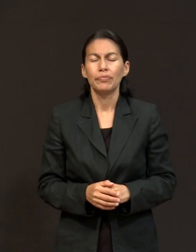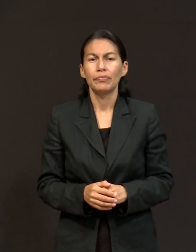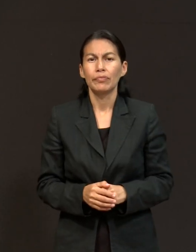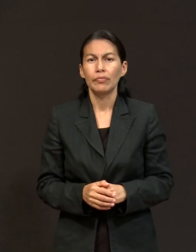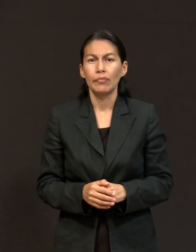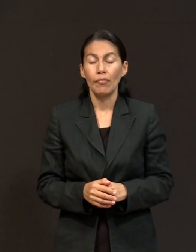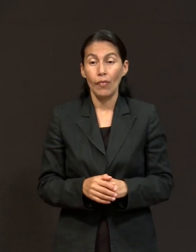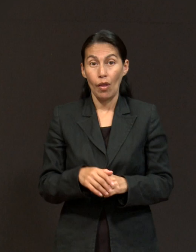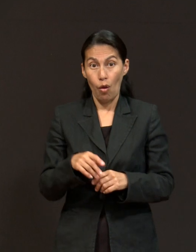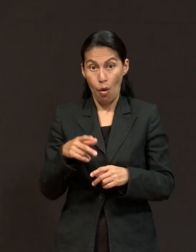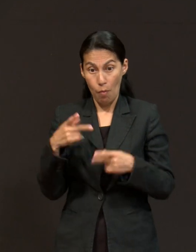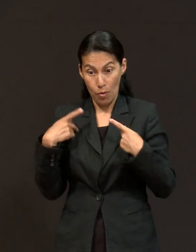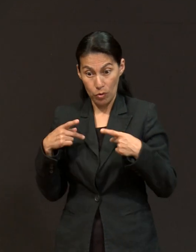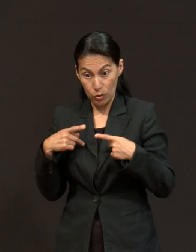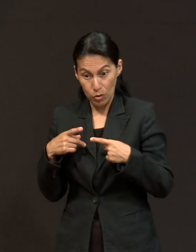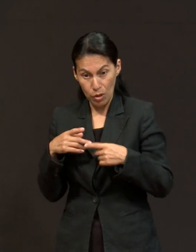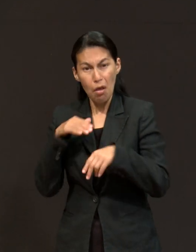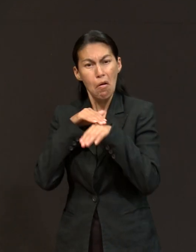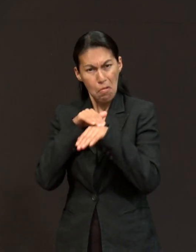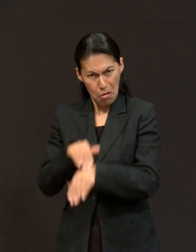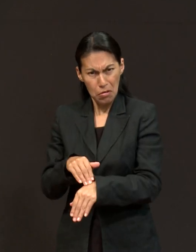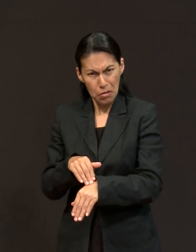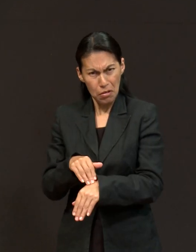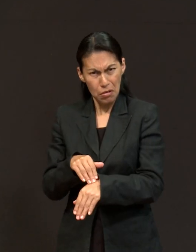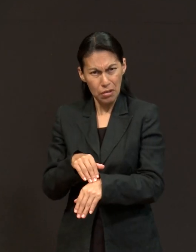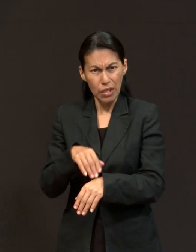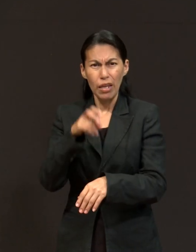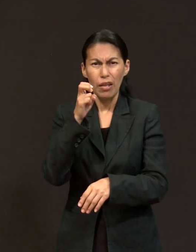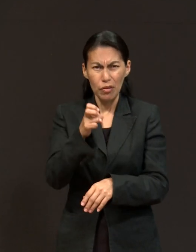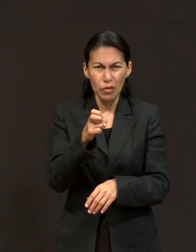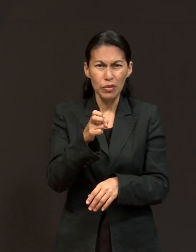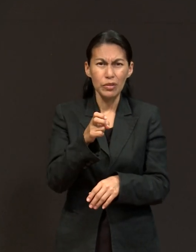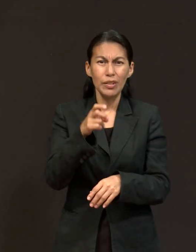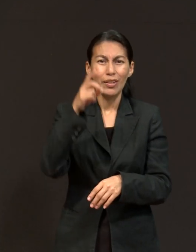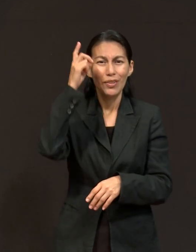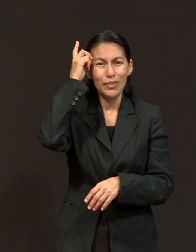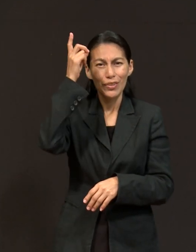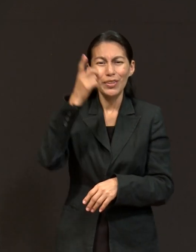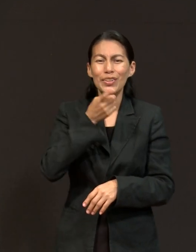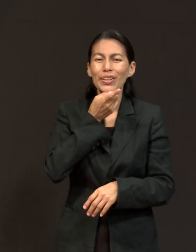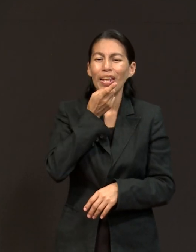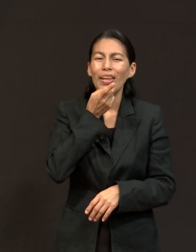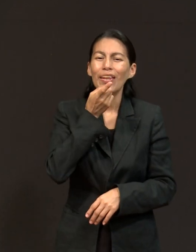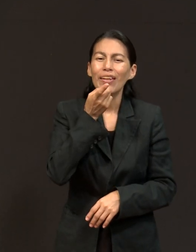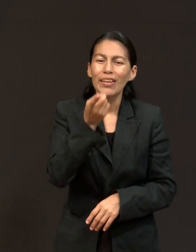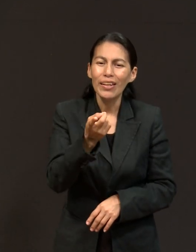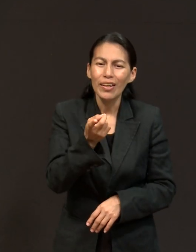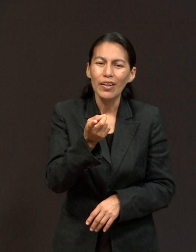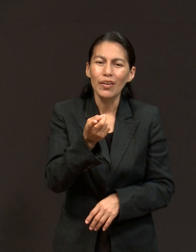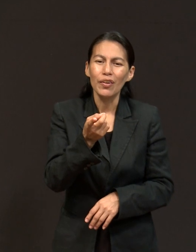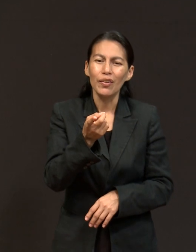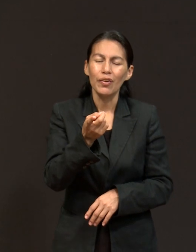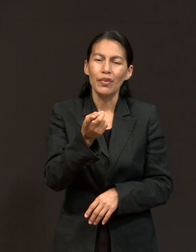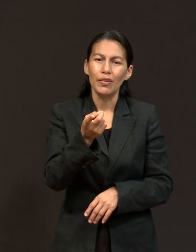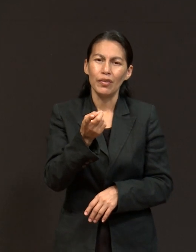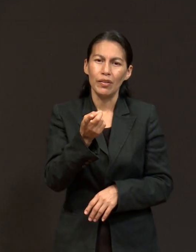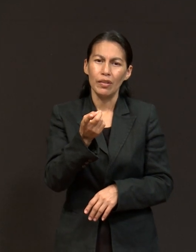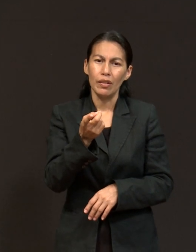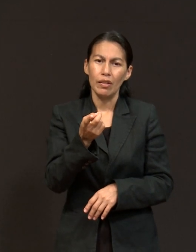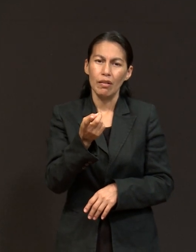Y cuando ellos obedecieron, Jesús entonces dio la orden que era imposible para ellos cumplirla.